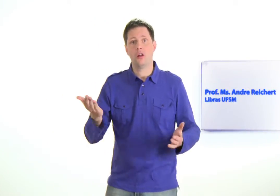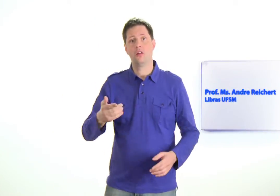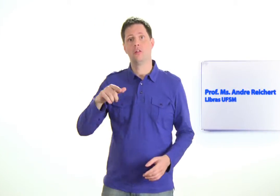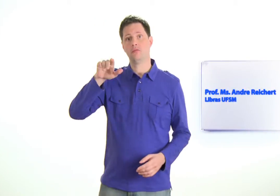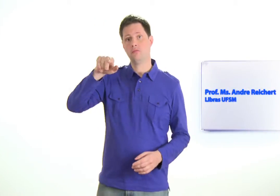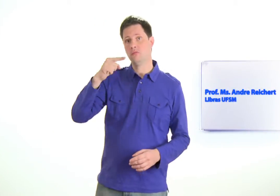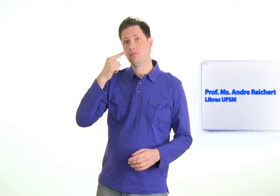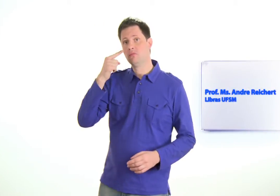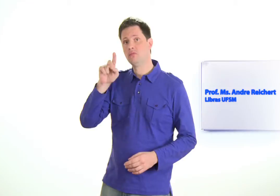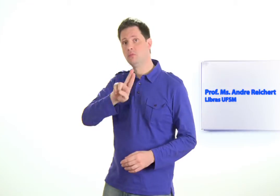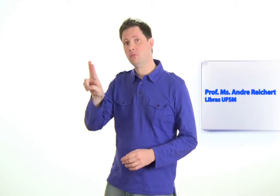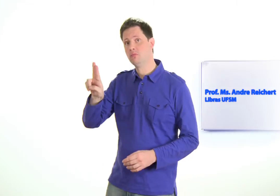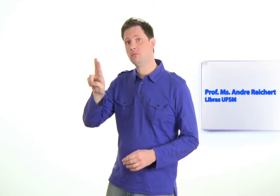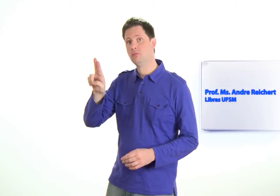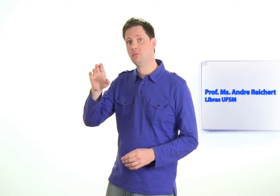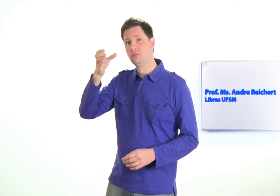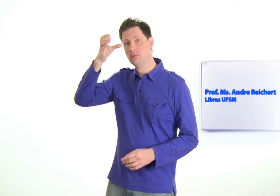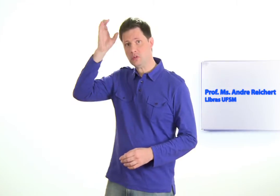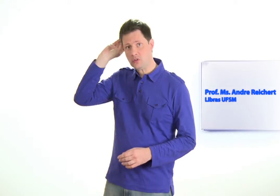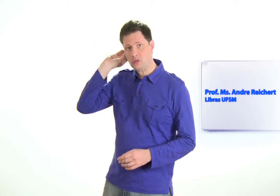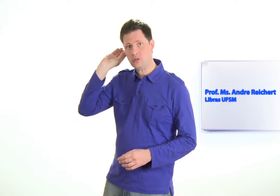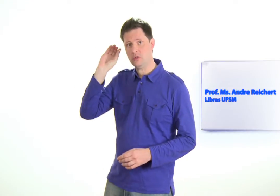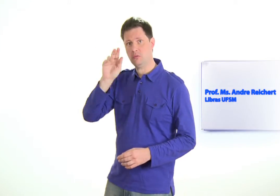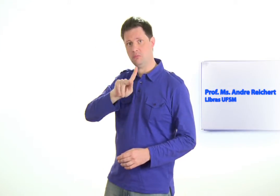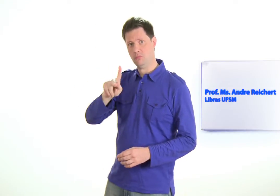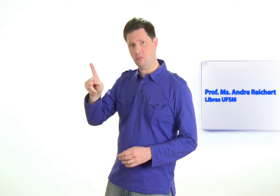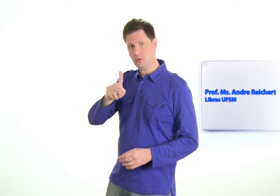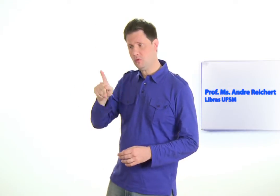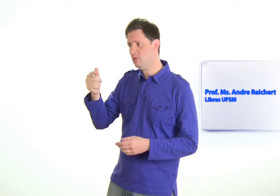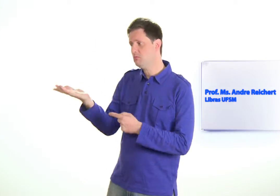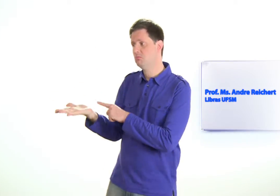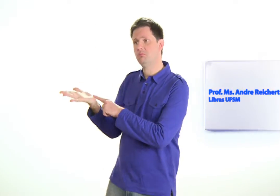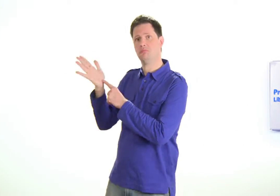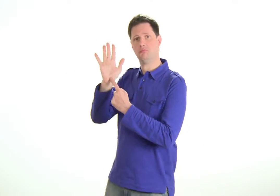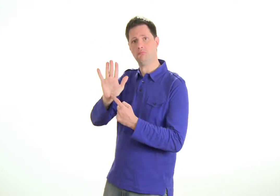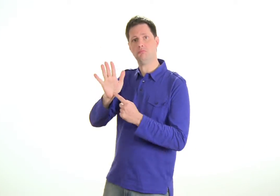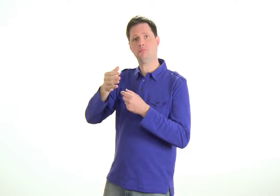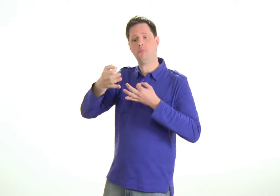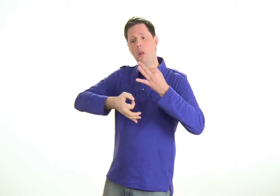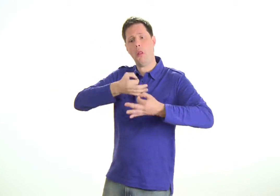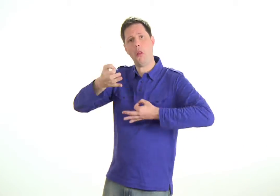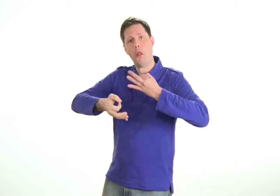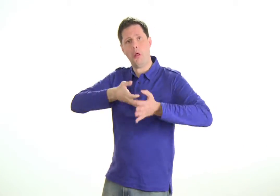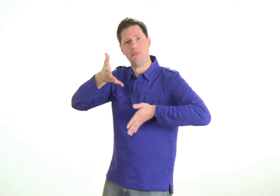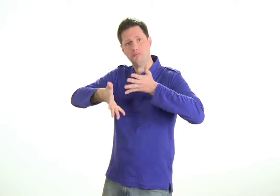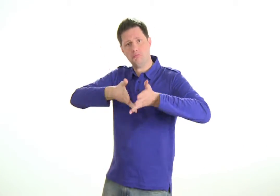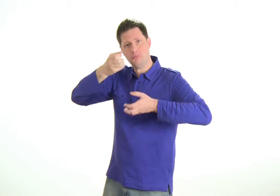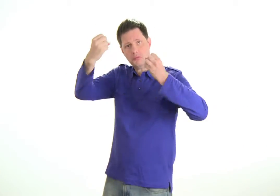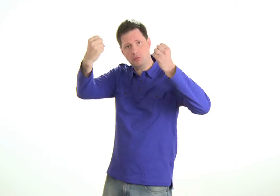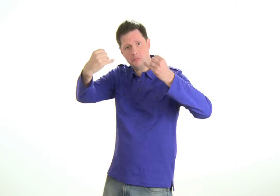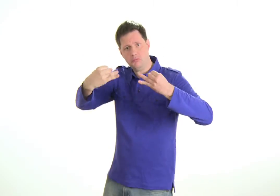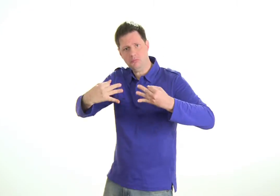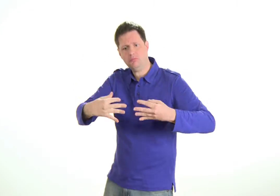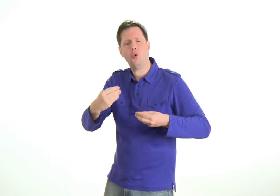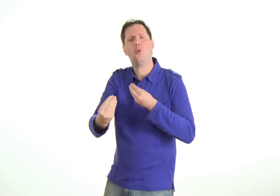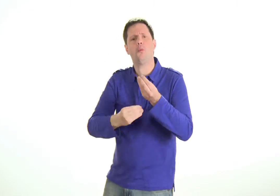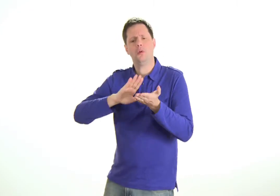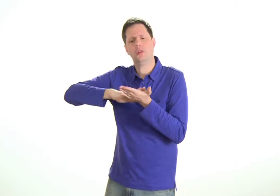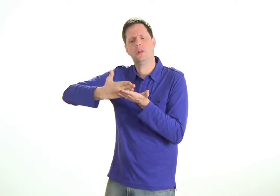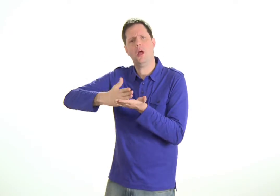Agora vocês irão ver um depoimento a respeito de como funciona o trabalho de interpretação de língua